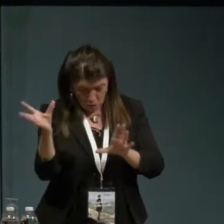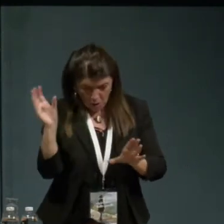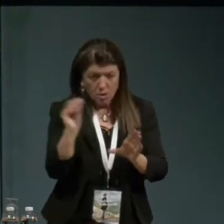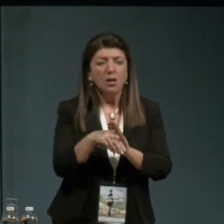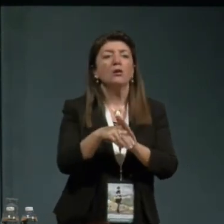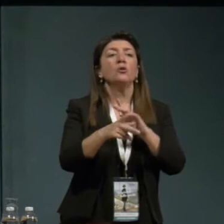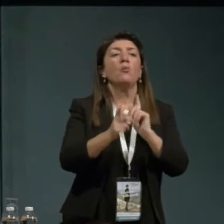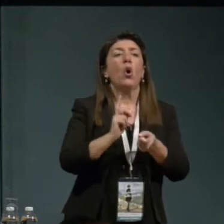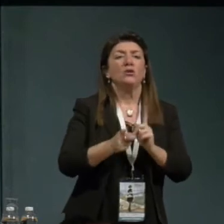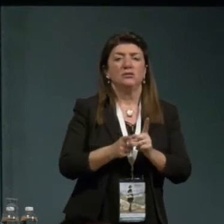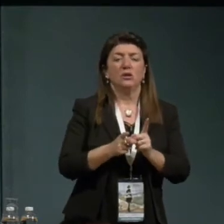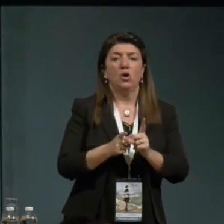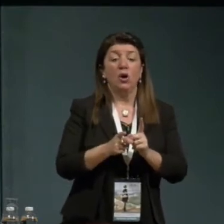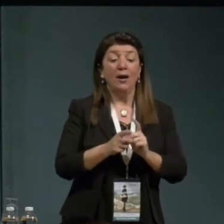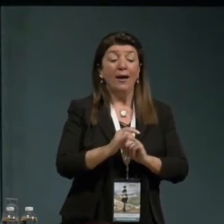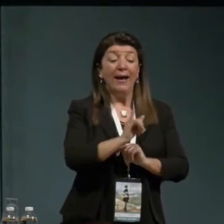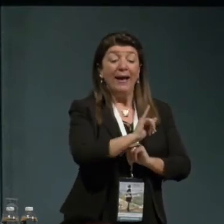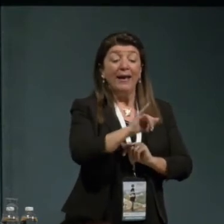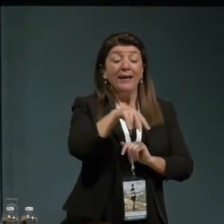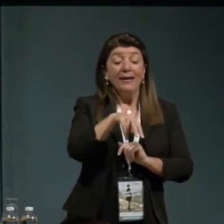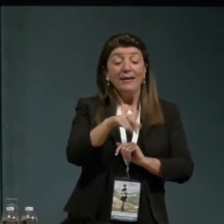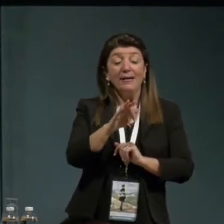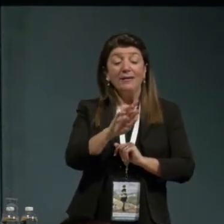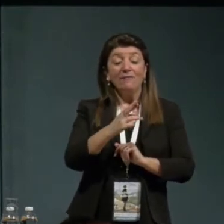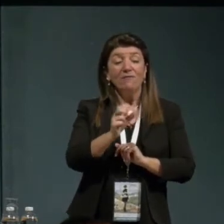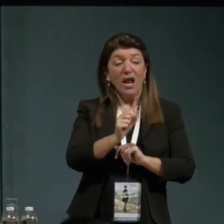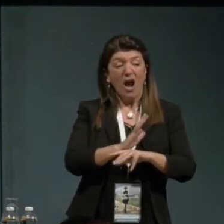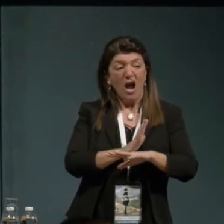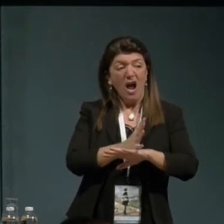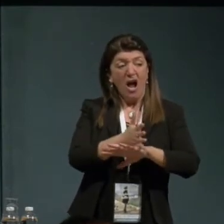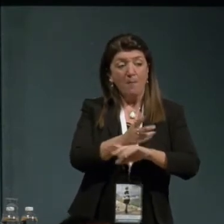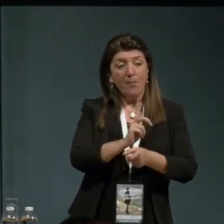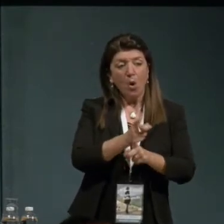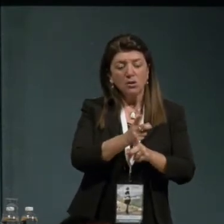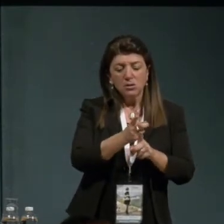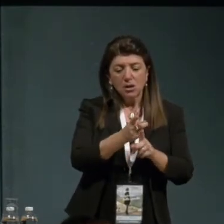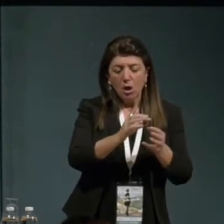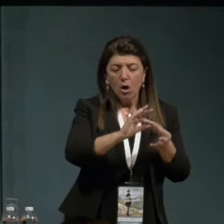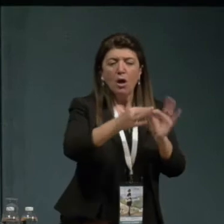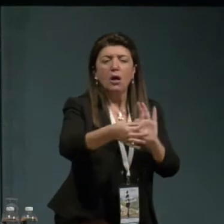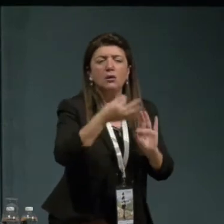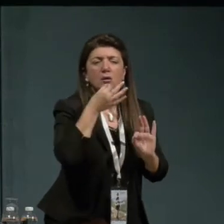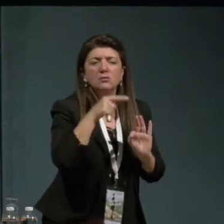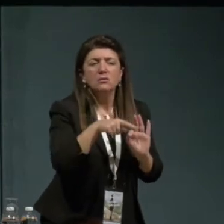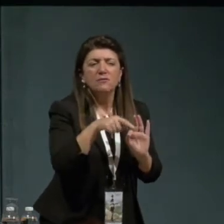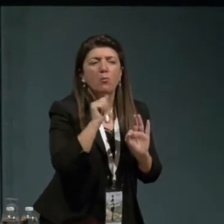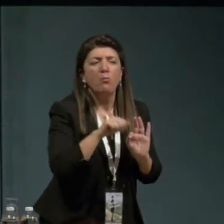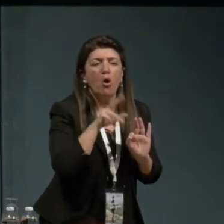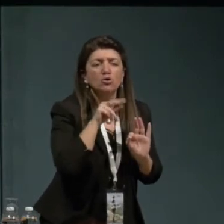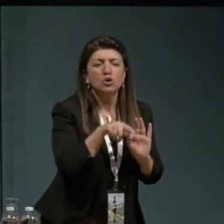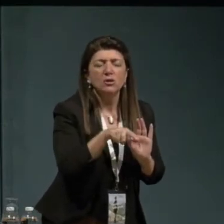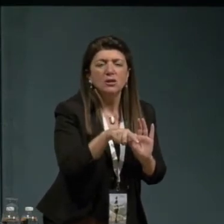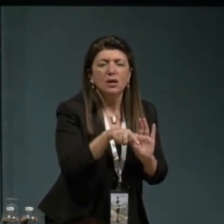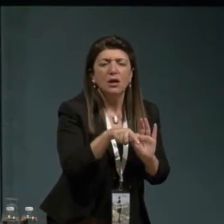Infrapolitico nel senso che è una cosa che possiamo dire, che posso